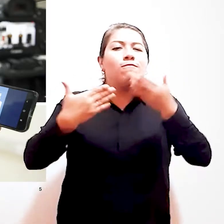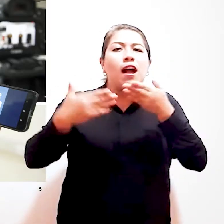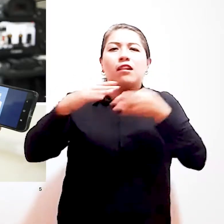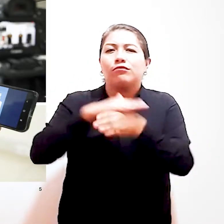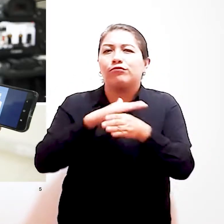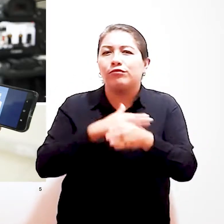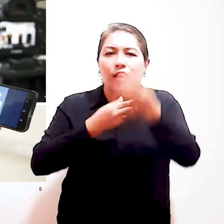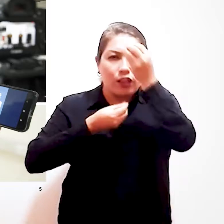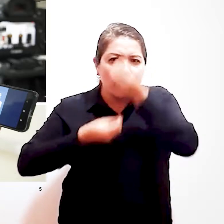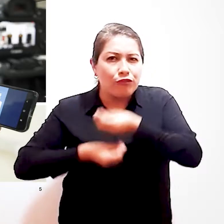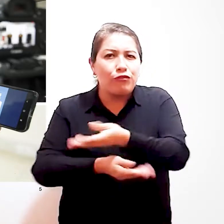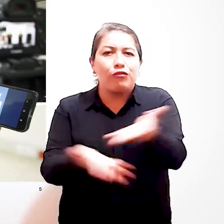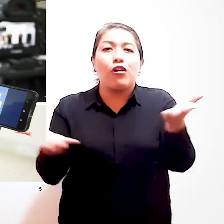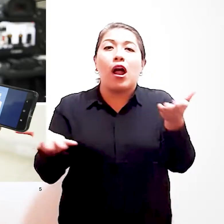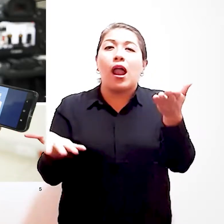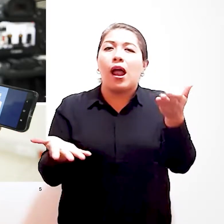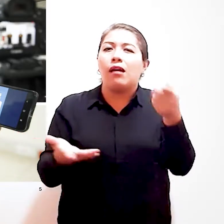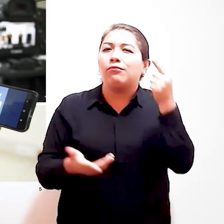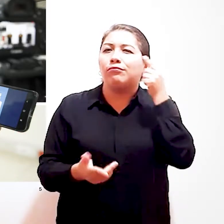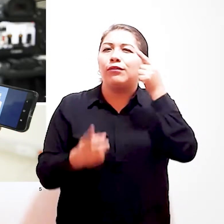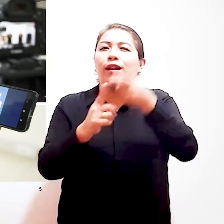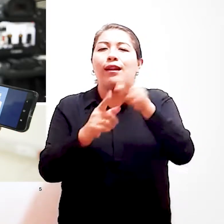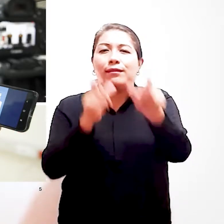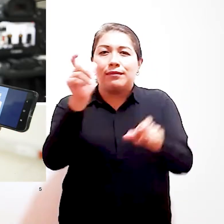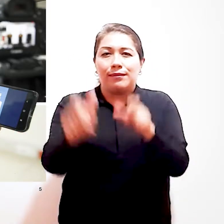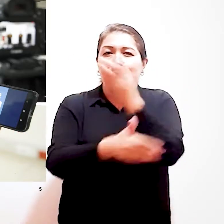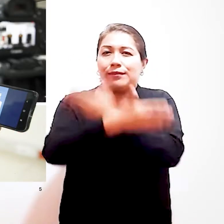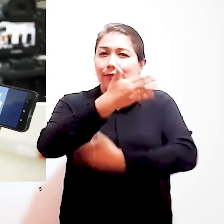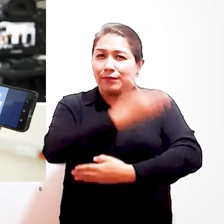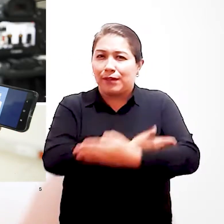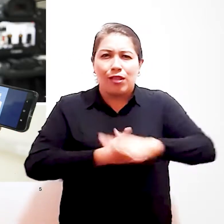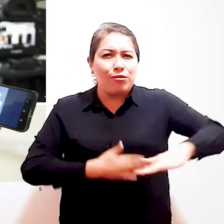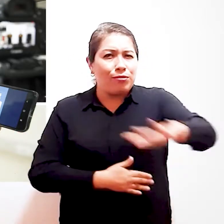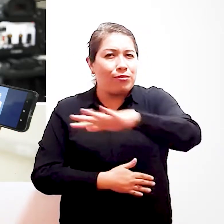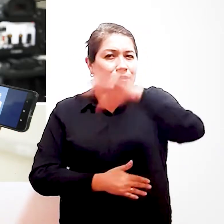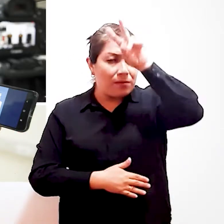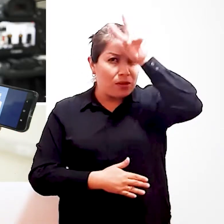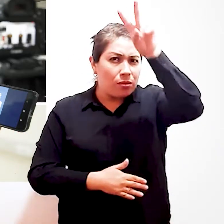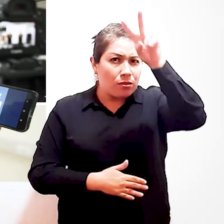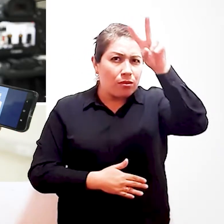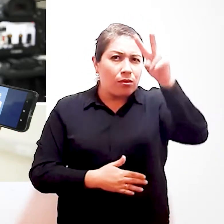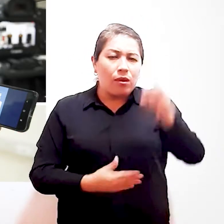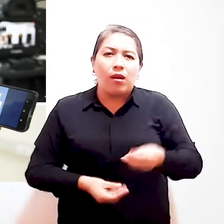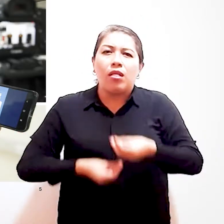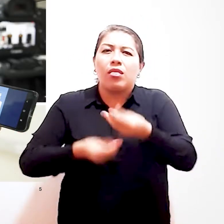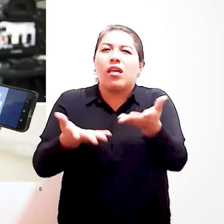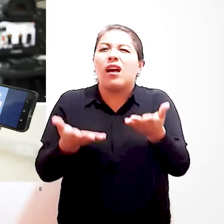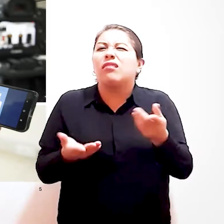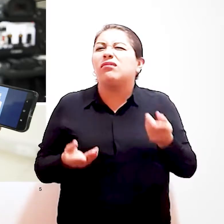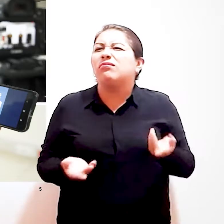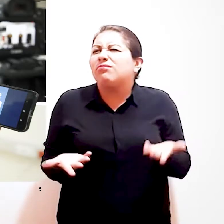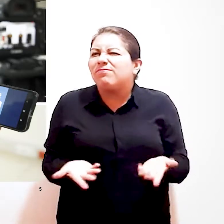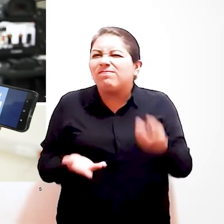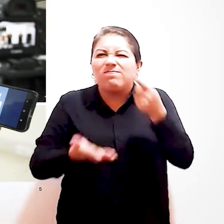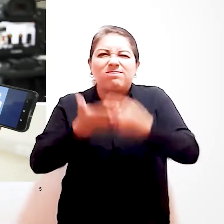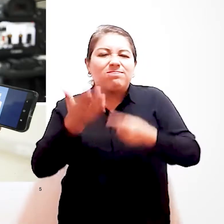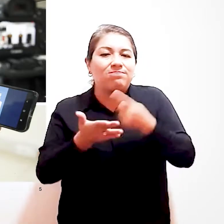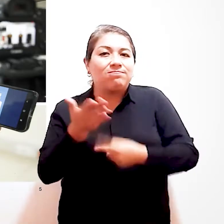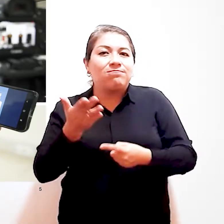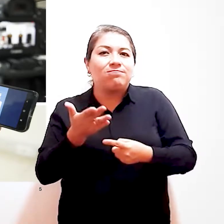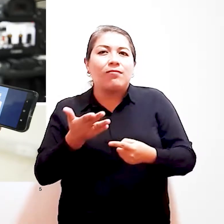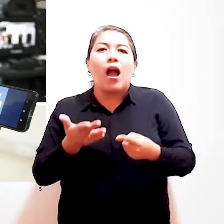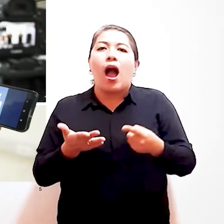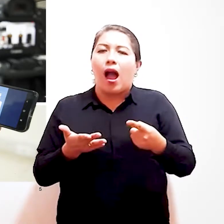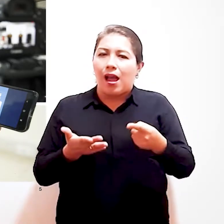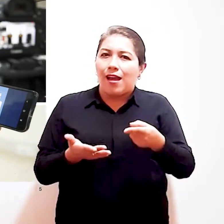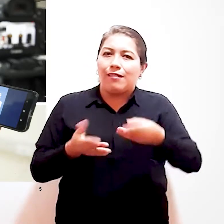sus acciones de sensibilización e información a favor de la población con discapacidad de todo el país, ha implementado en sus herramientas de difusión